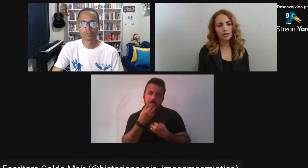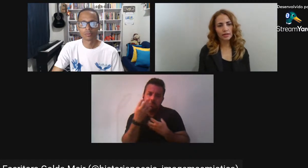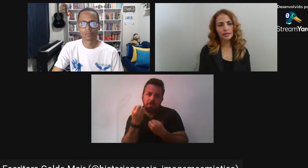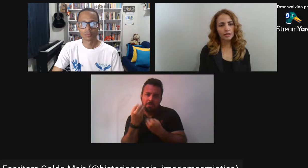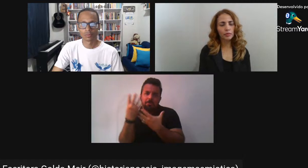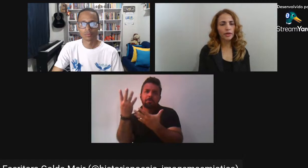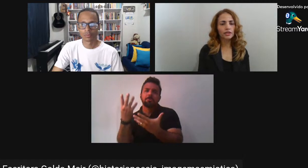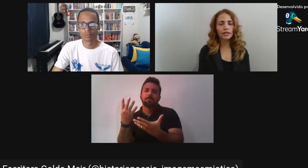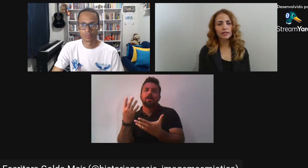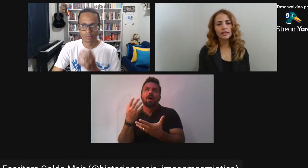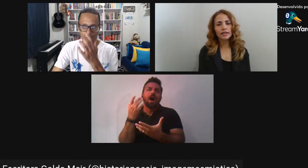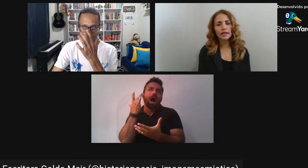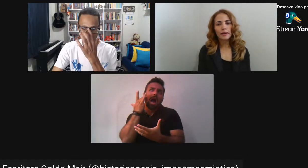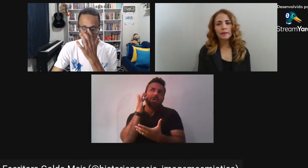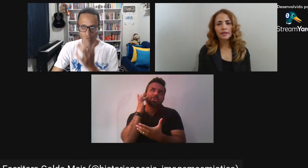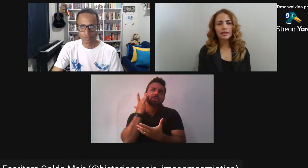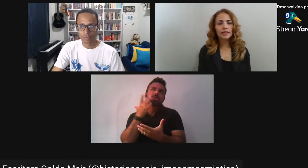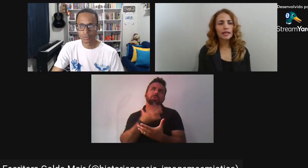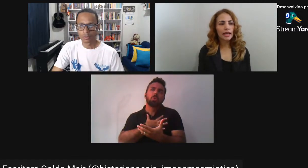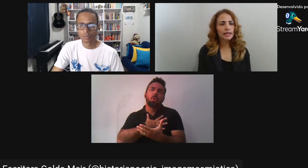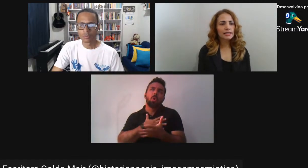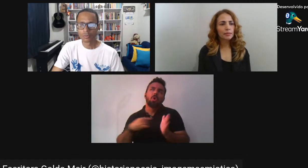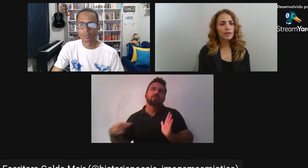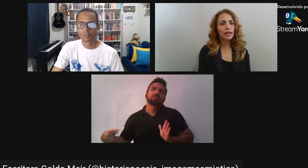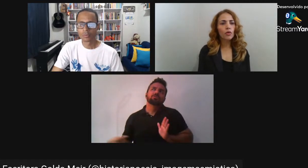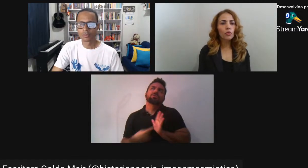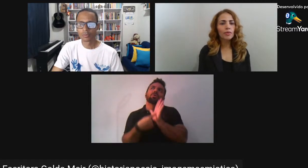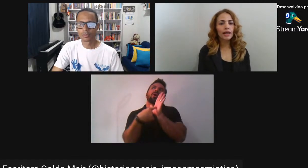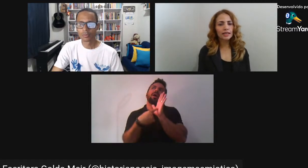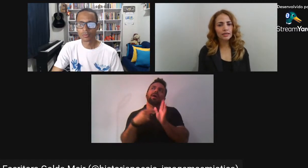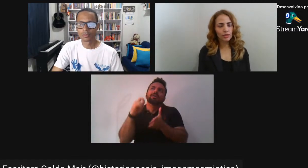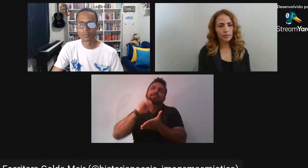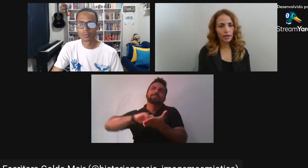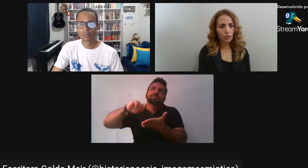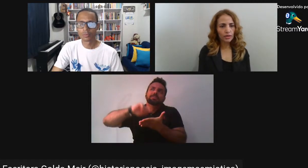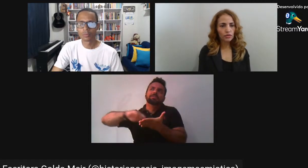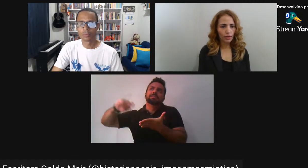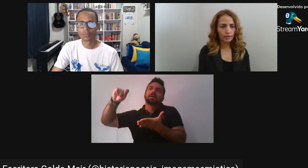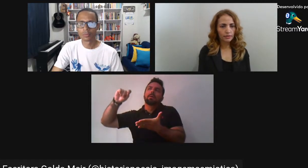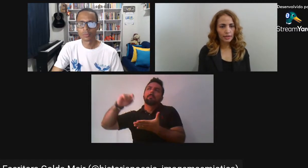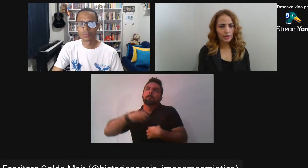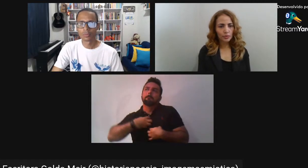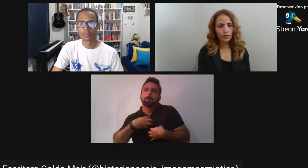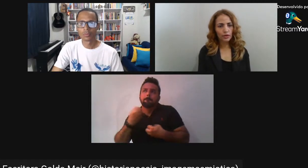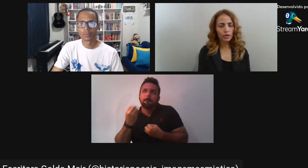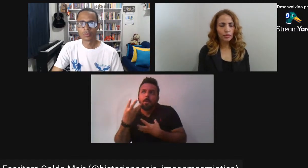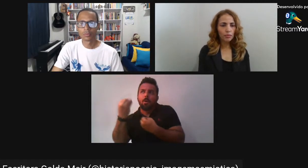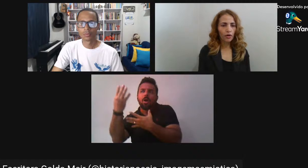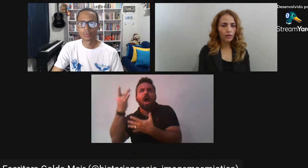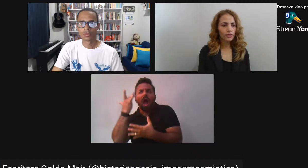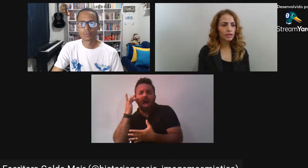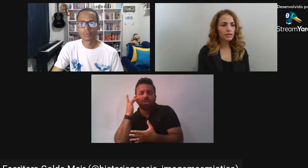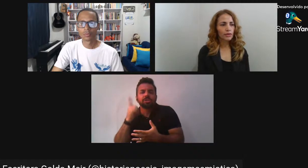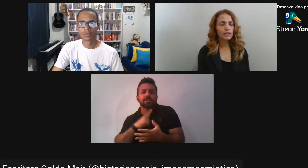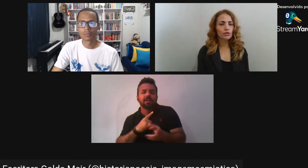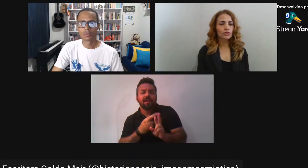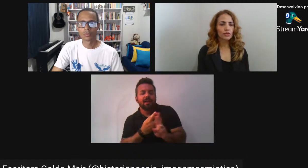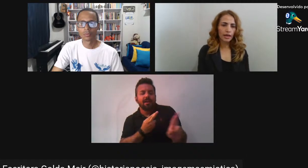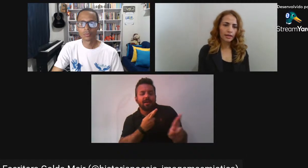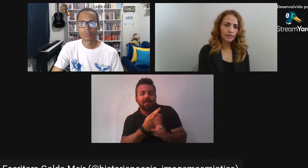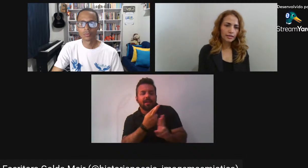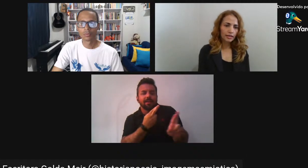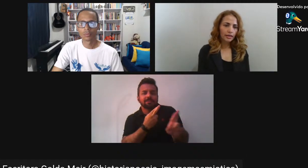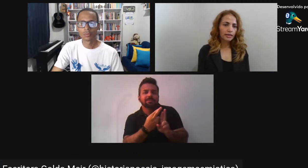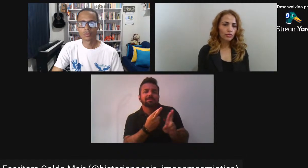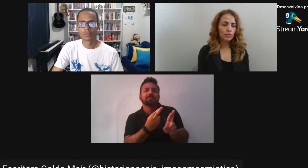seja a escrita poética E ela sempre tem alguma relação também Com a história Porque o que me move São as questões